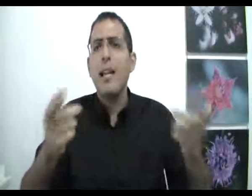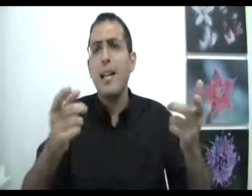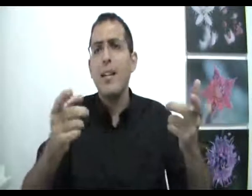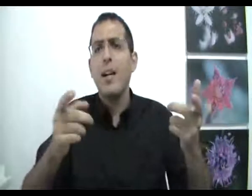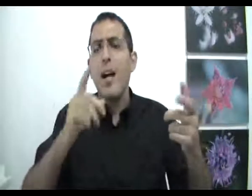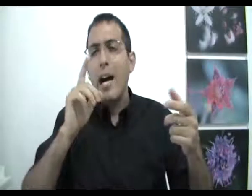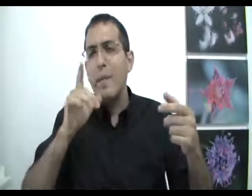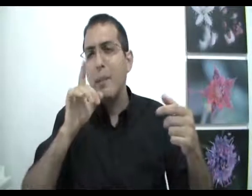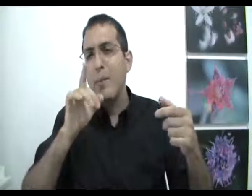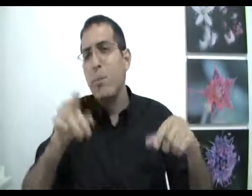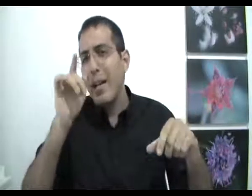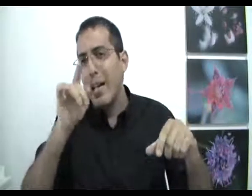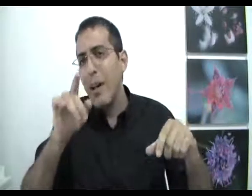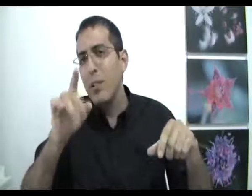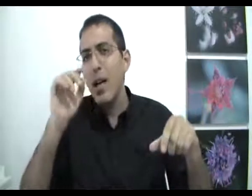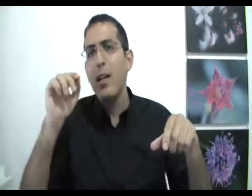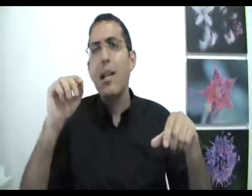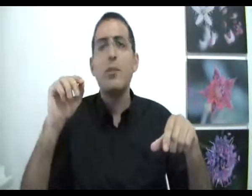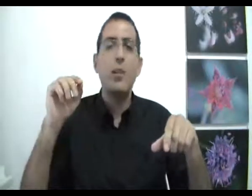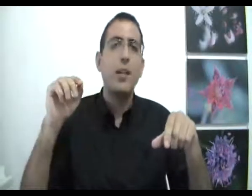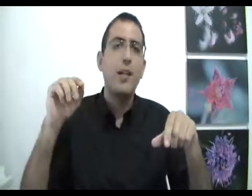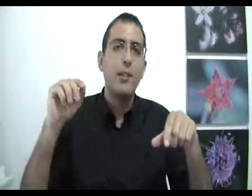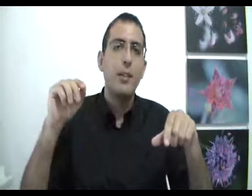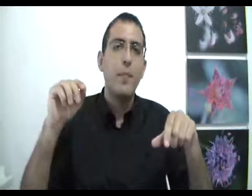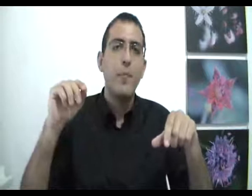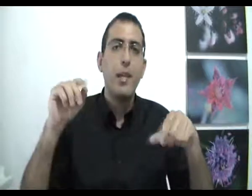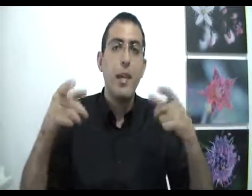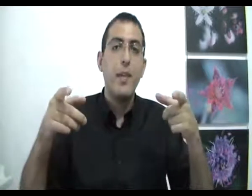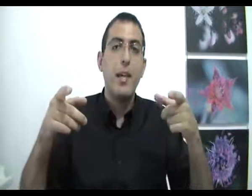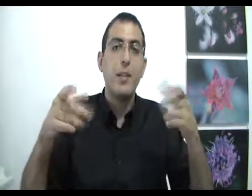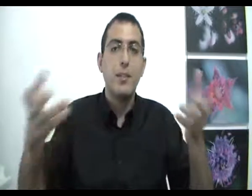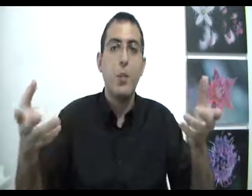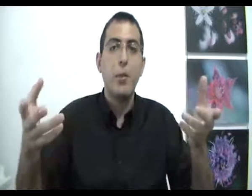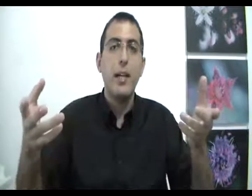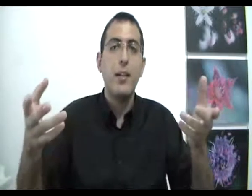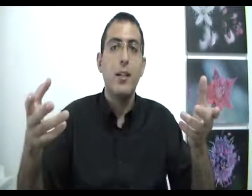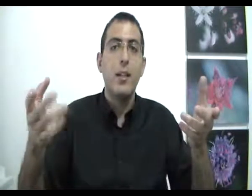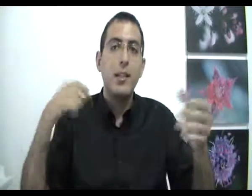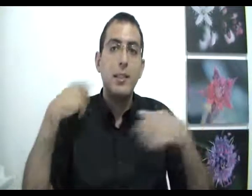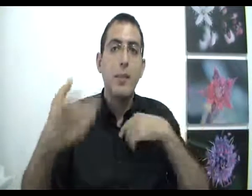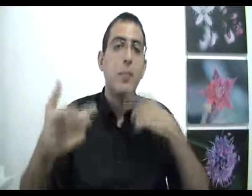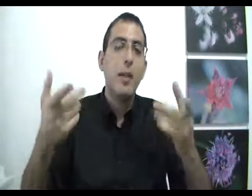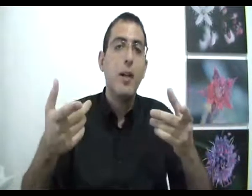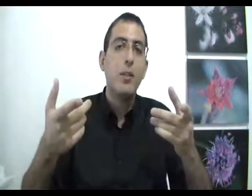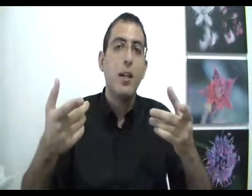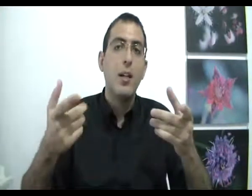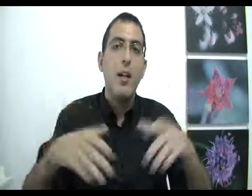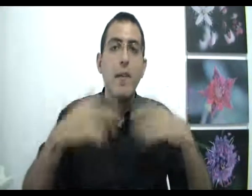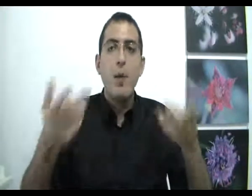רגע אחד האם הסיבה הזאת מכריחה אותך לעשות את הדבר הזה אם כן אז אתה לא בוחר כי יש סיבה שמכריחה אותך אם היא לא